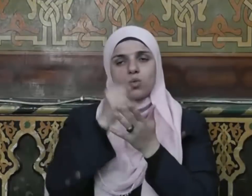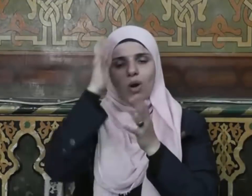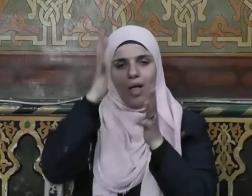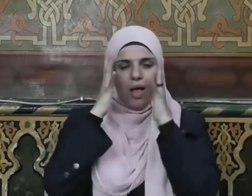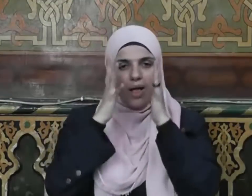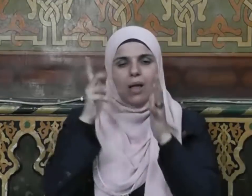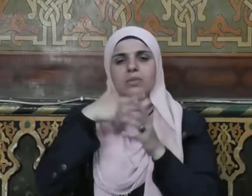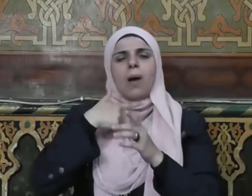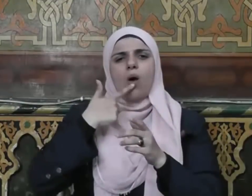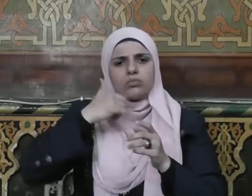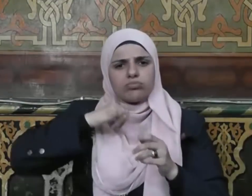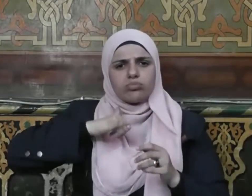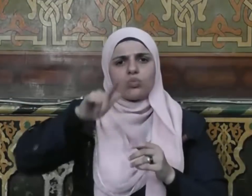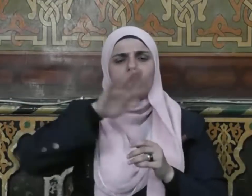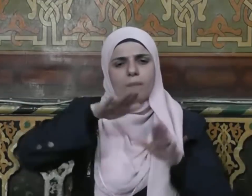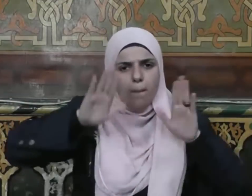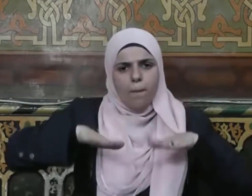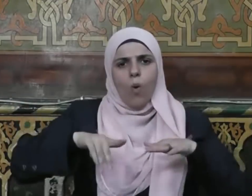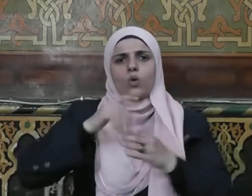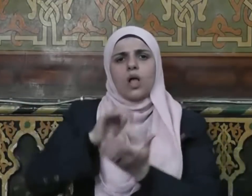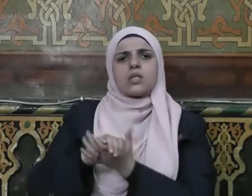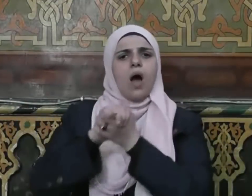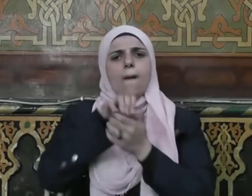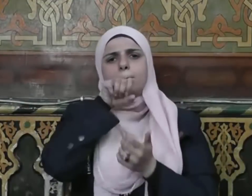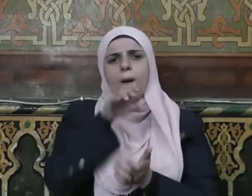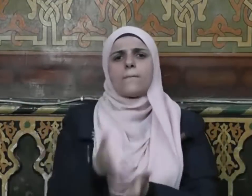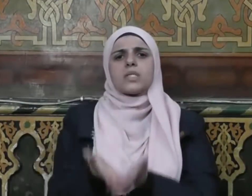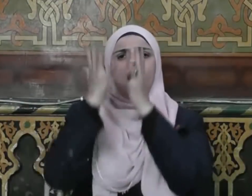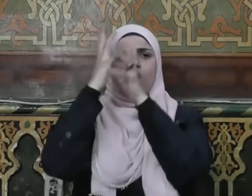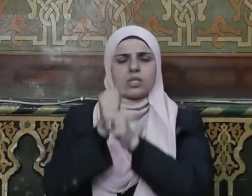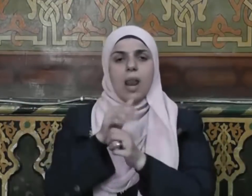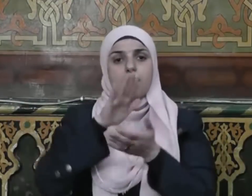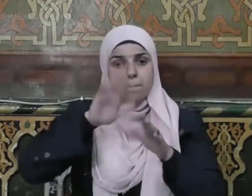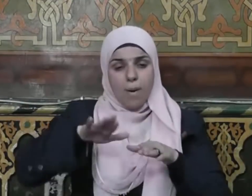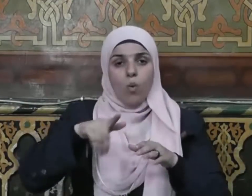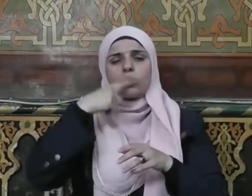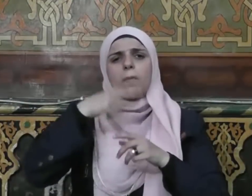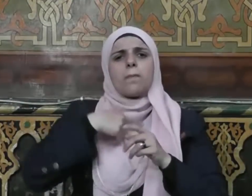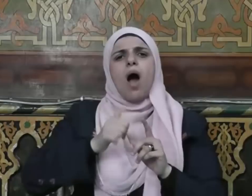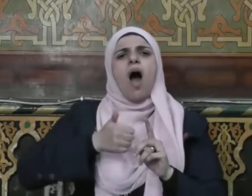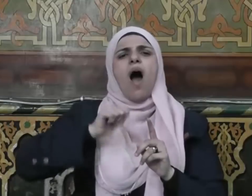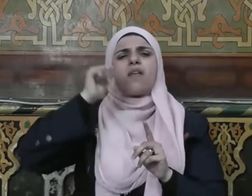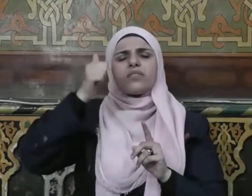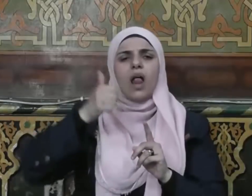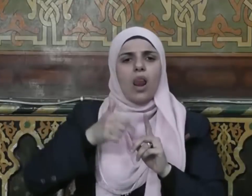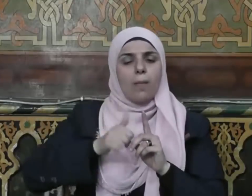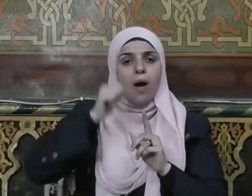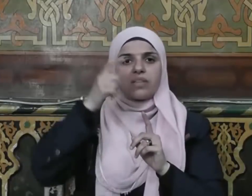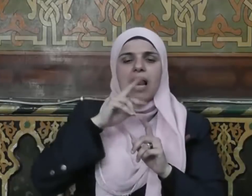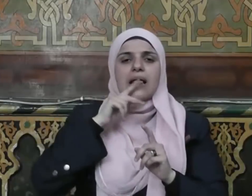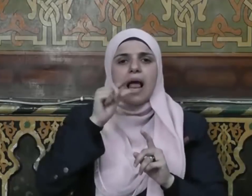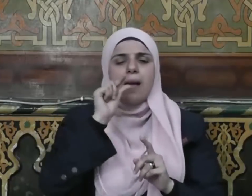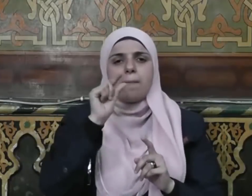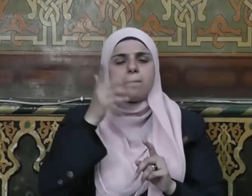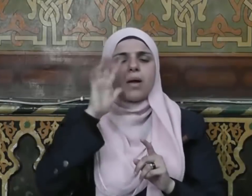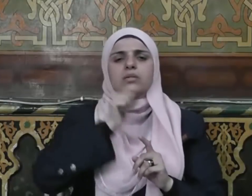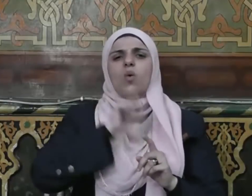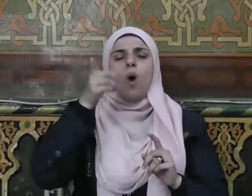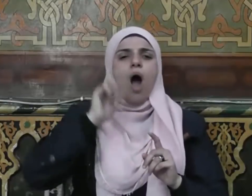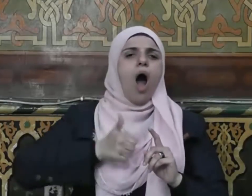لتخلد ذكر أصحاب النبي صلى الله عليه وسلم بأبلغ الثناء وأعطره وأعظم